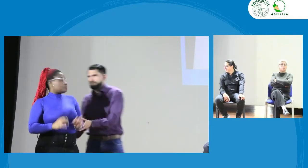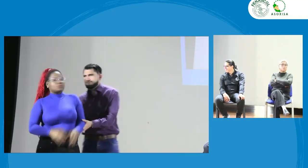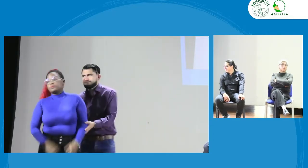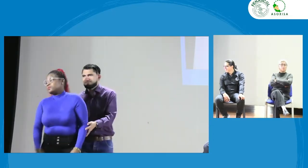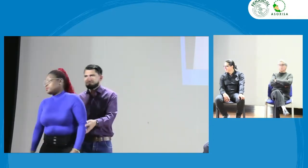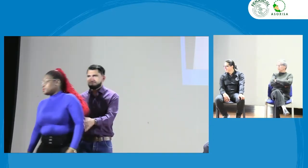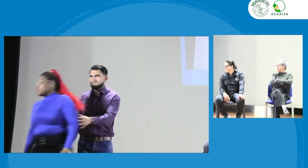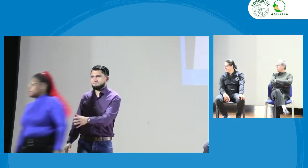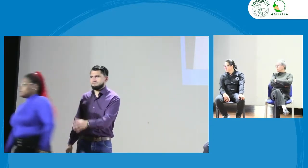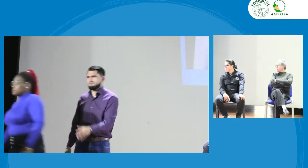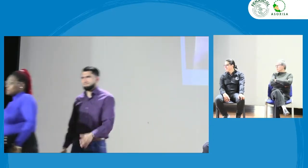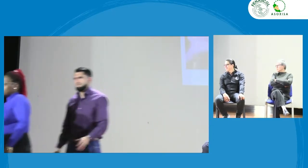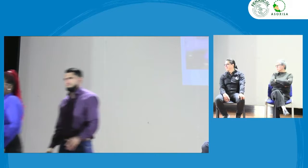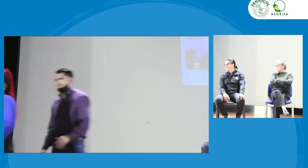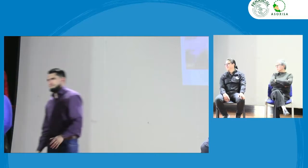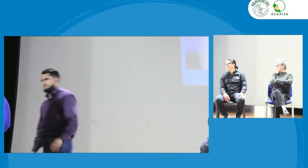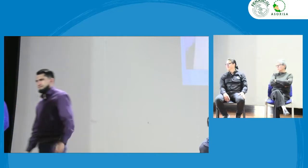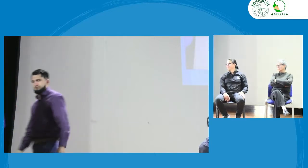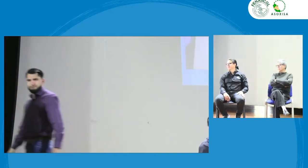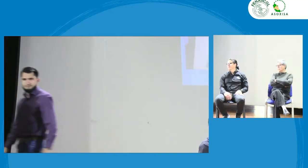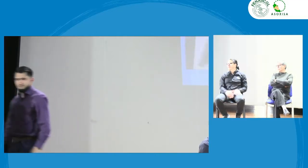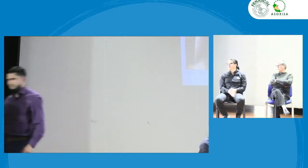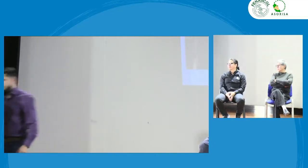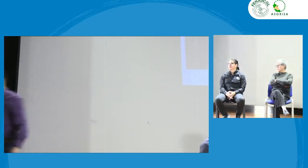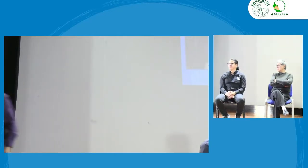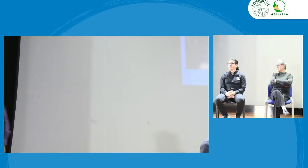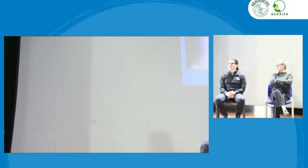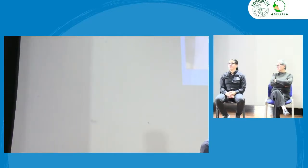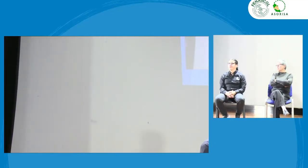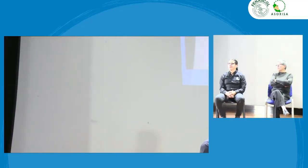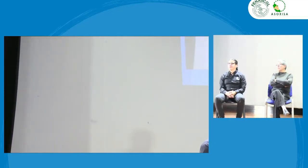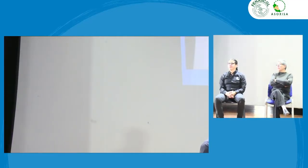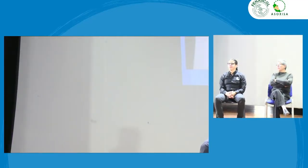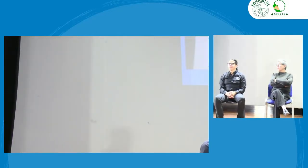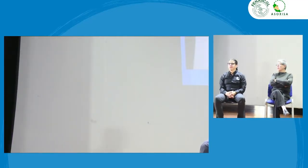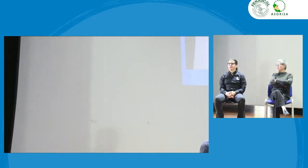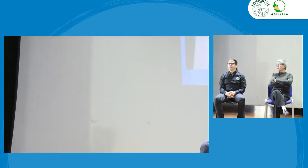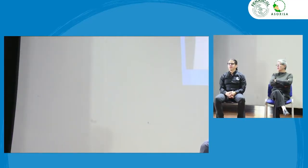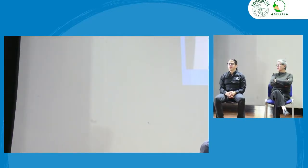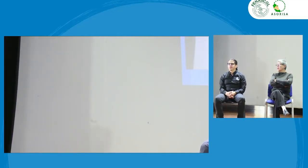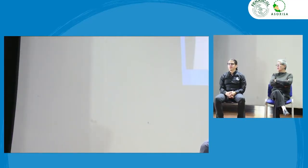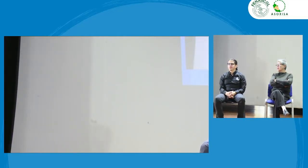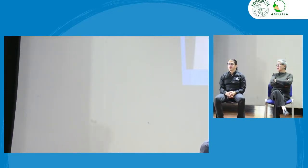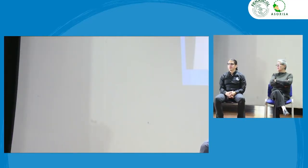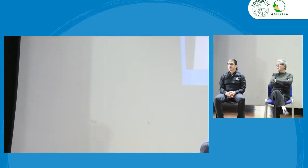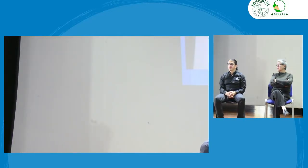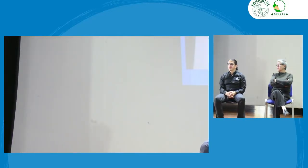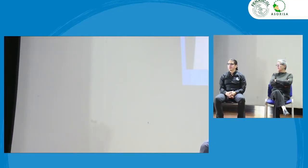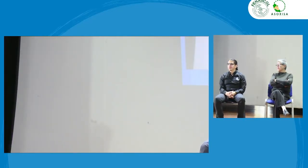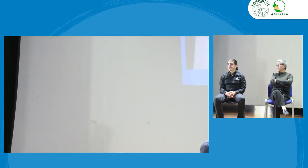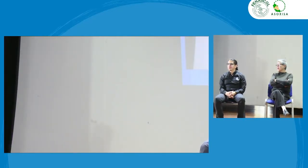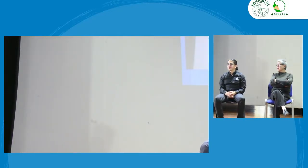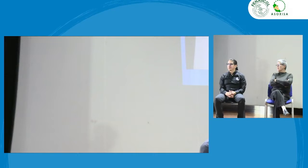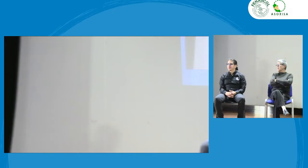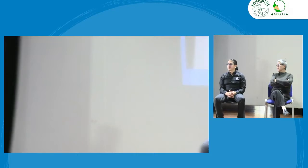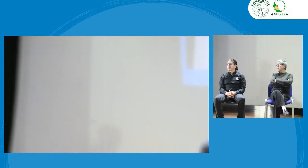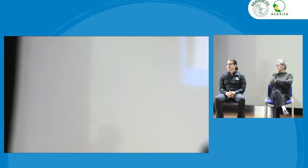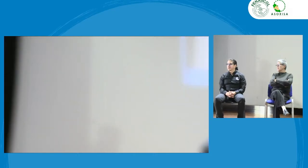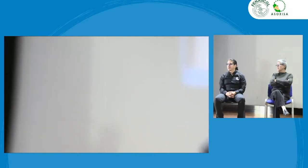Este mismo, pero acá grande, ¿ya quito? ¿Esta es la misma cámara? No, no sé qué